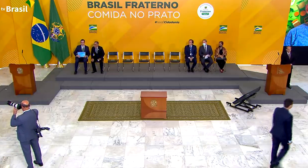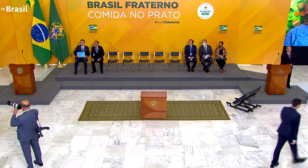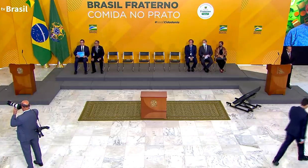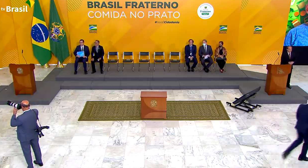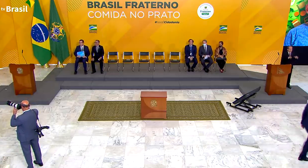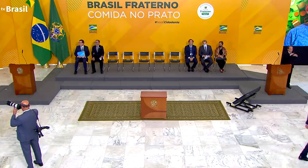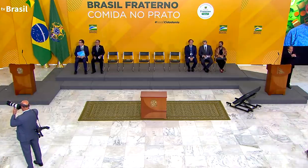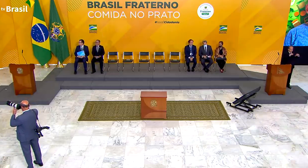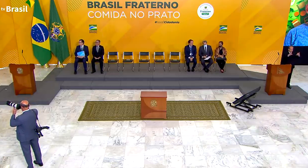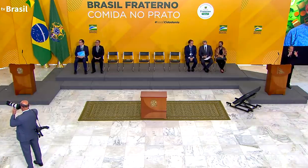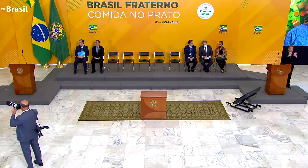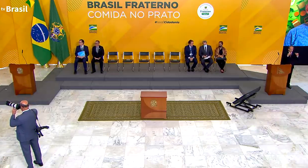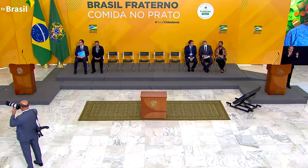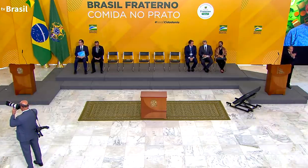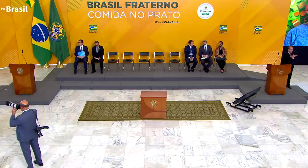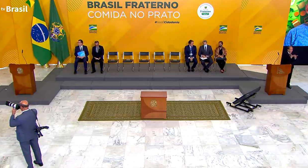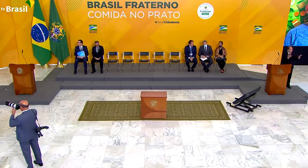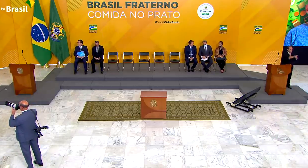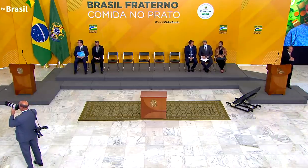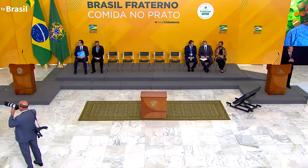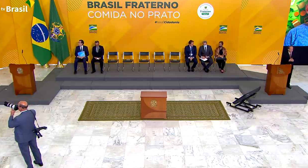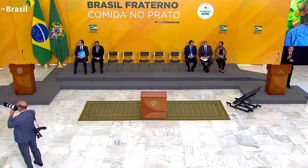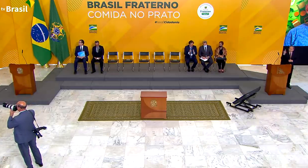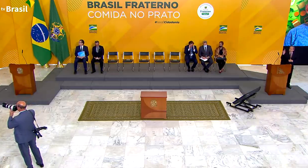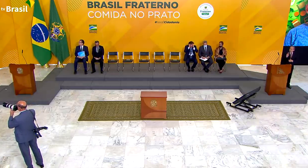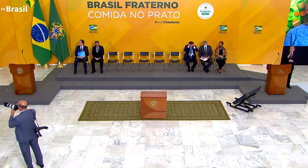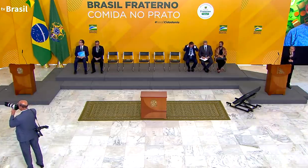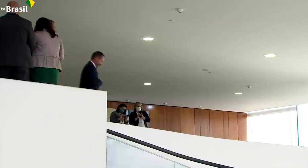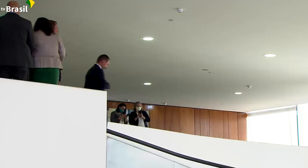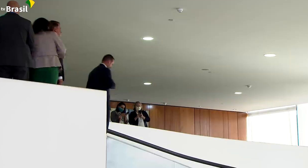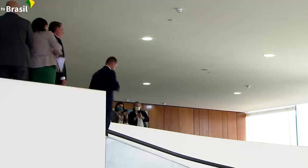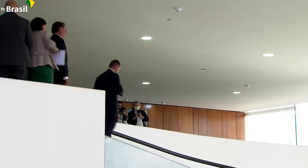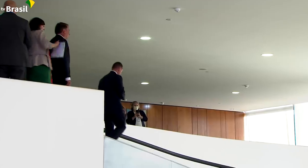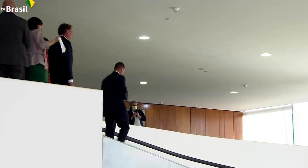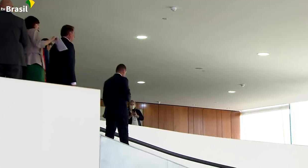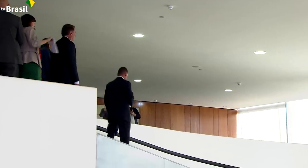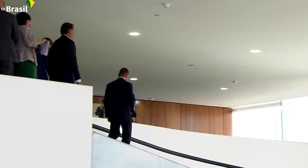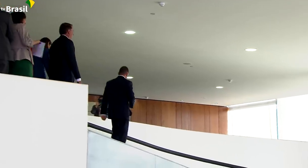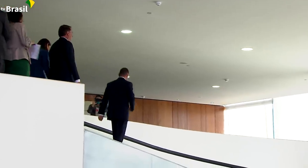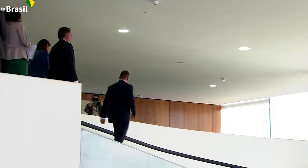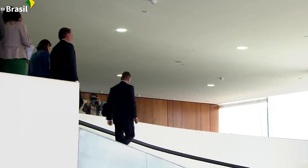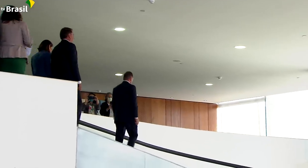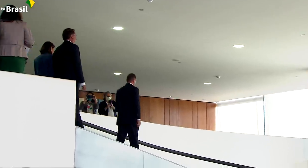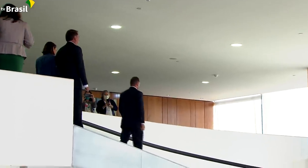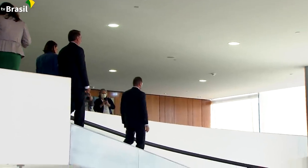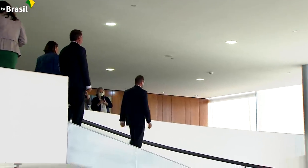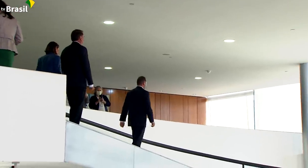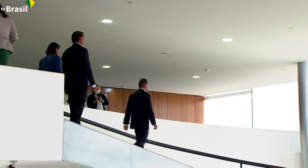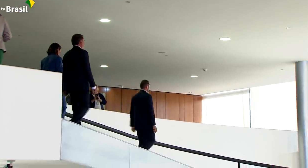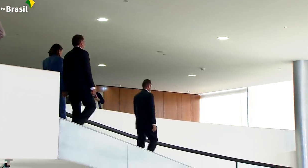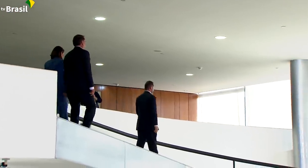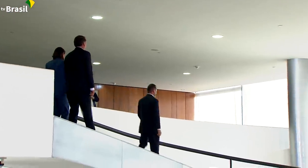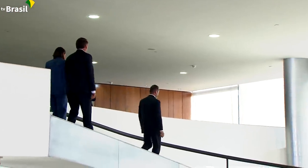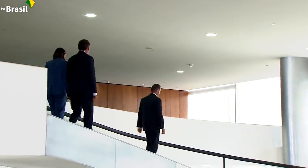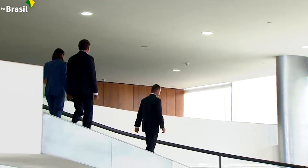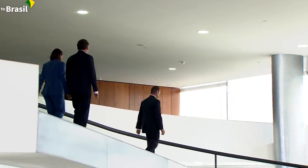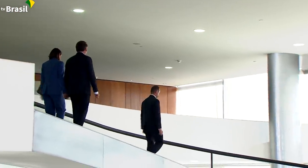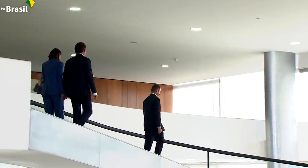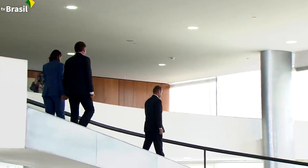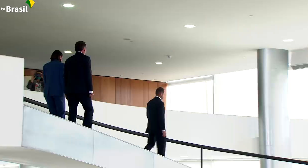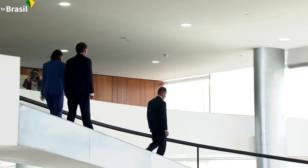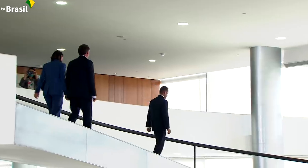Senhoras e senhores, o presidente da República, Jair Bolsonaro, e a senhora Michele